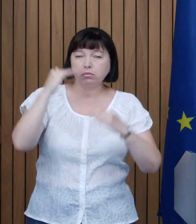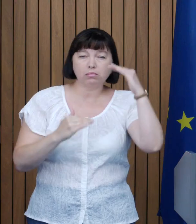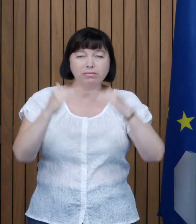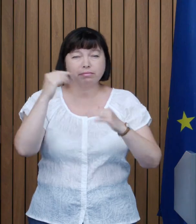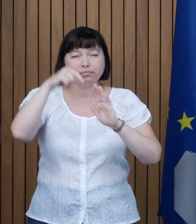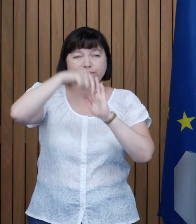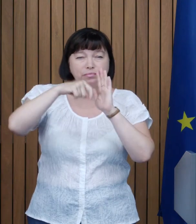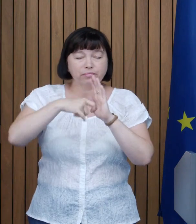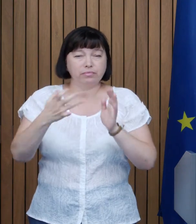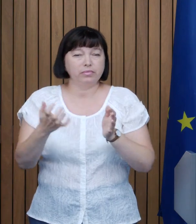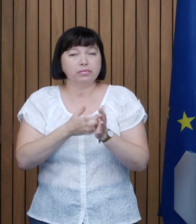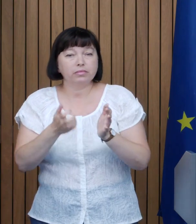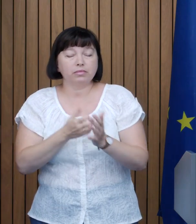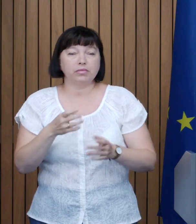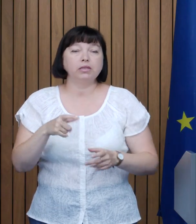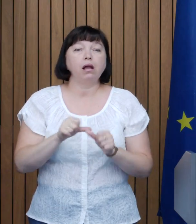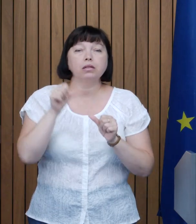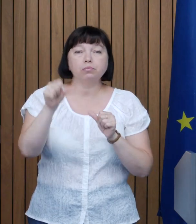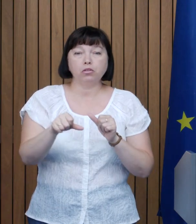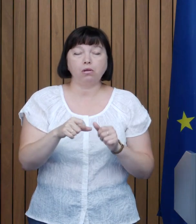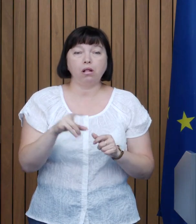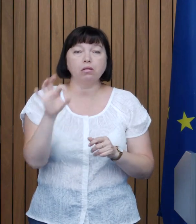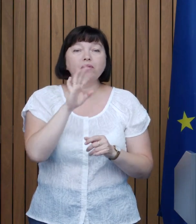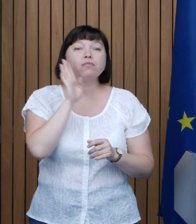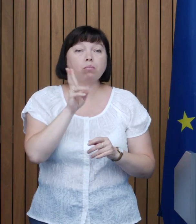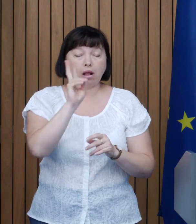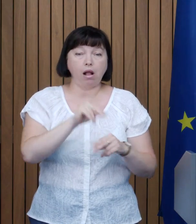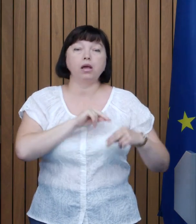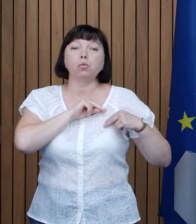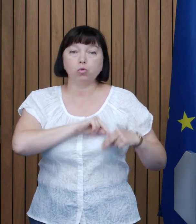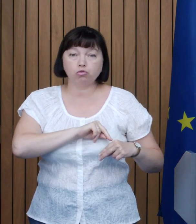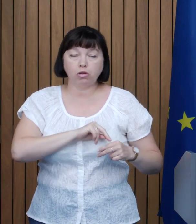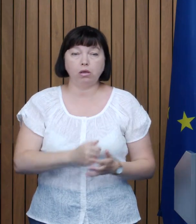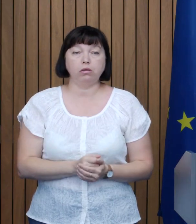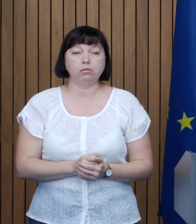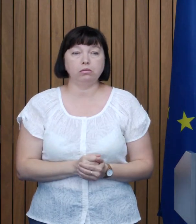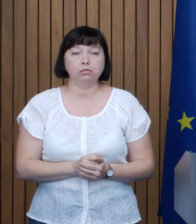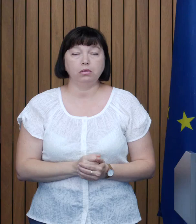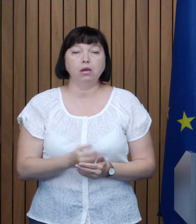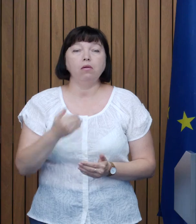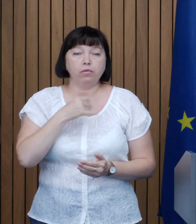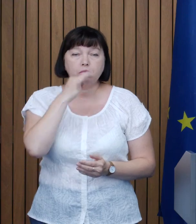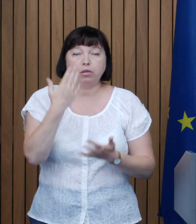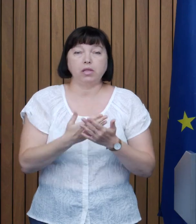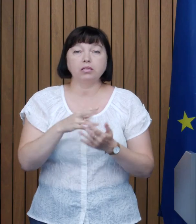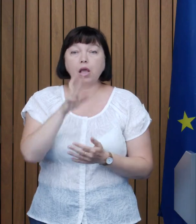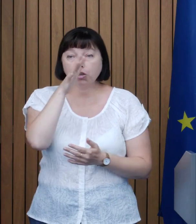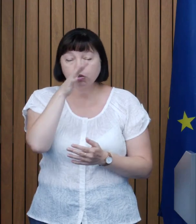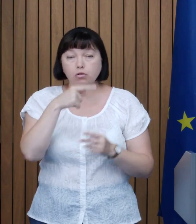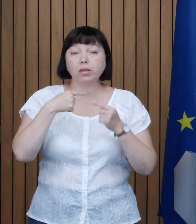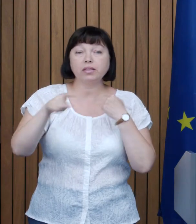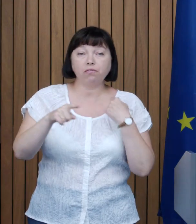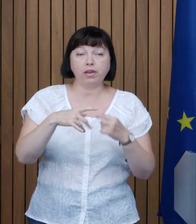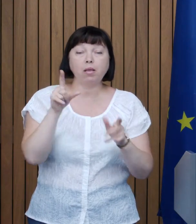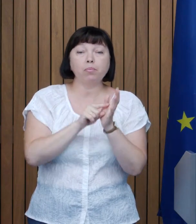sistemul de pensie În special cu privire la femeile care muncesc Ne pomenim că, spre exemplu, în Chișmeu, diferența între